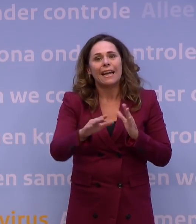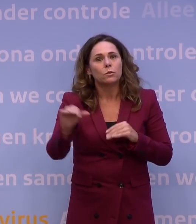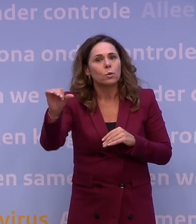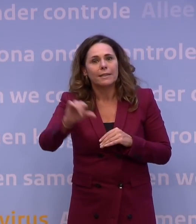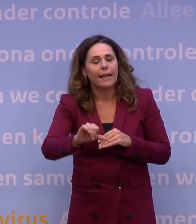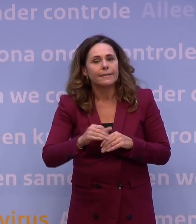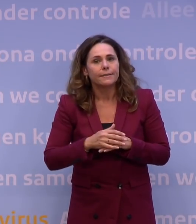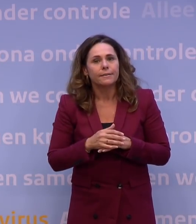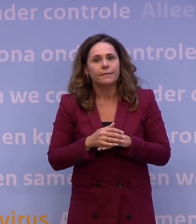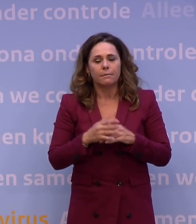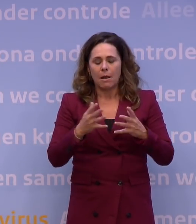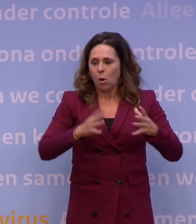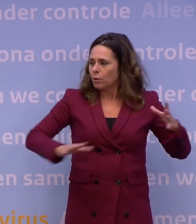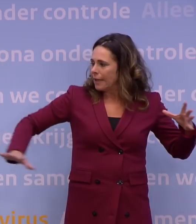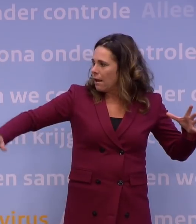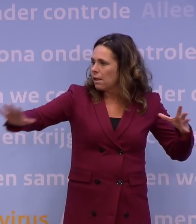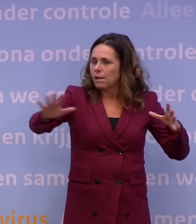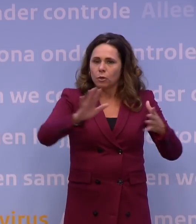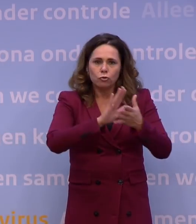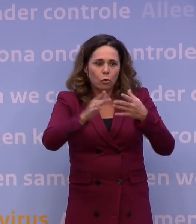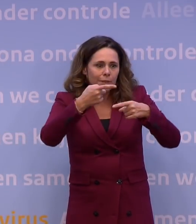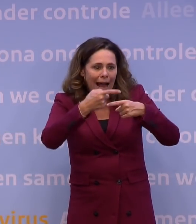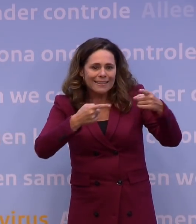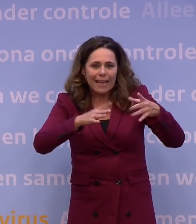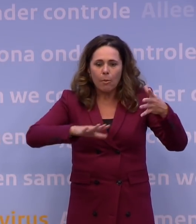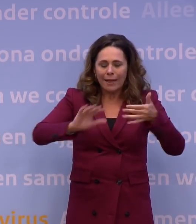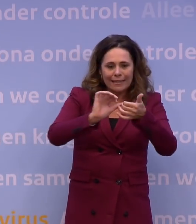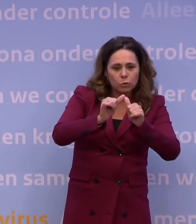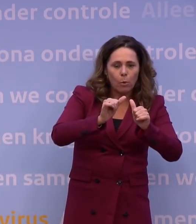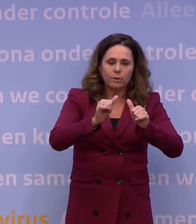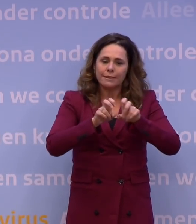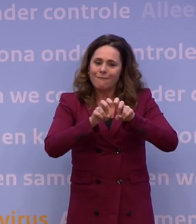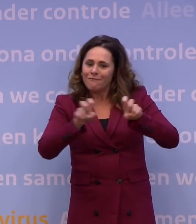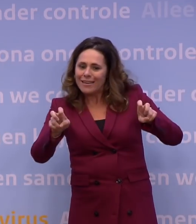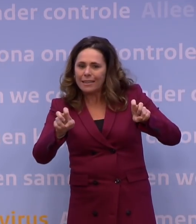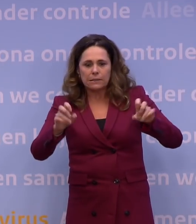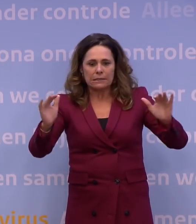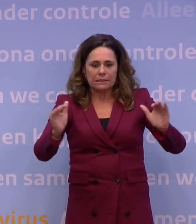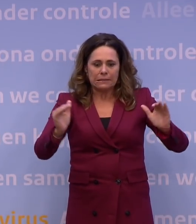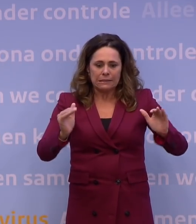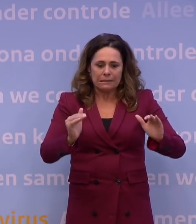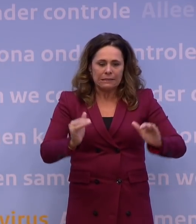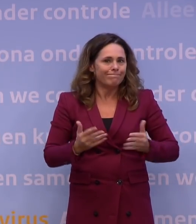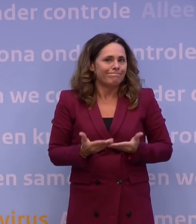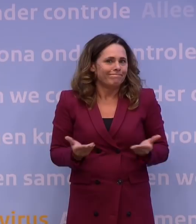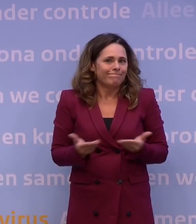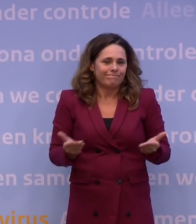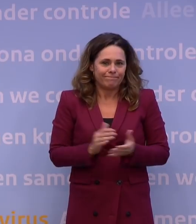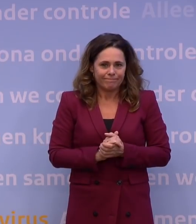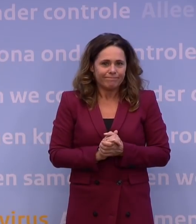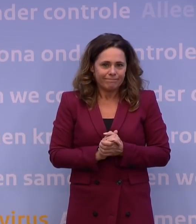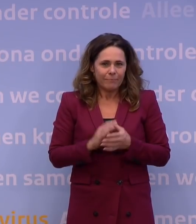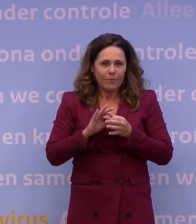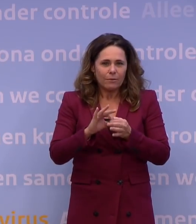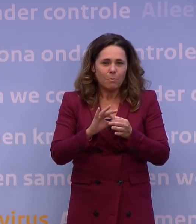omdat we in het grote geheel, zonder aanscherpingen, ook in de sport, het virus niet genoeg kunnen terugdringen. Dat heeft met de schaal te